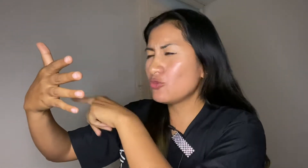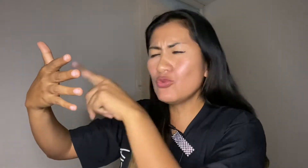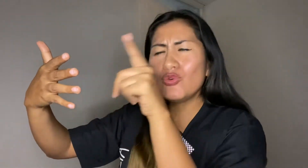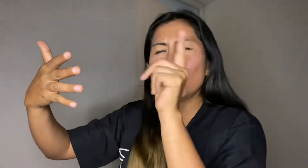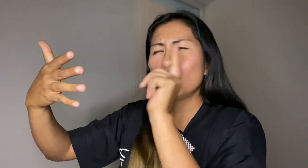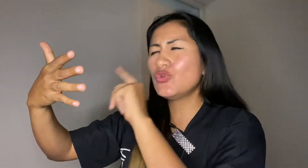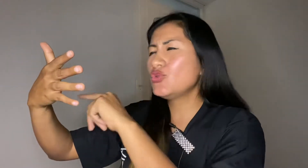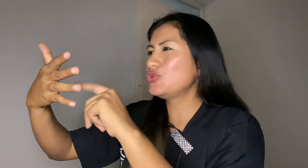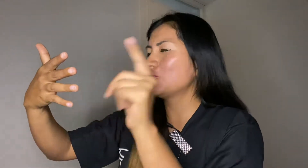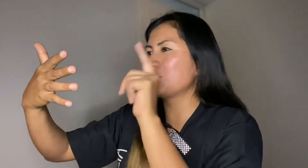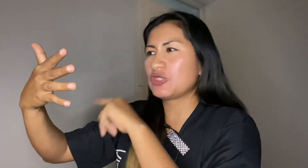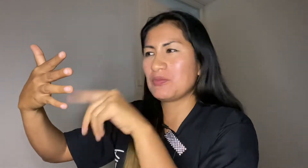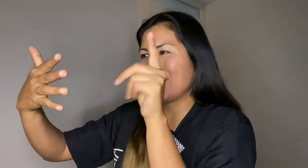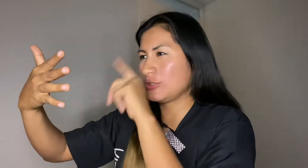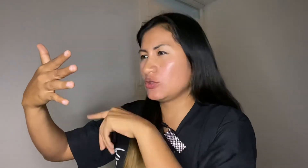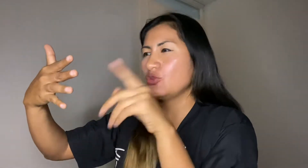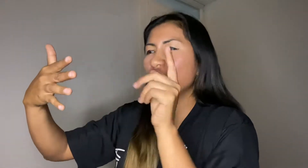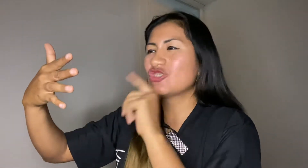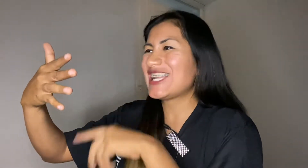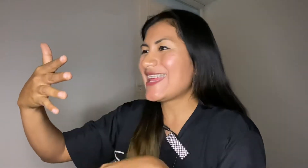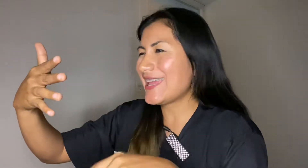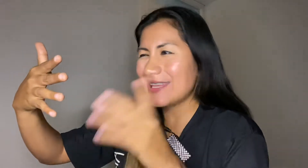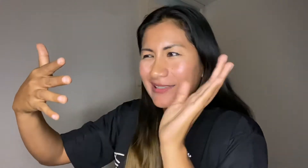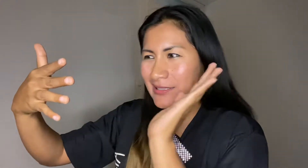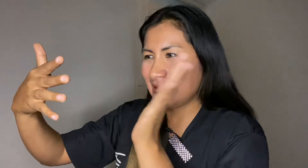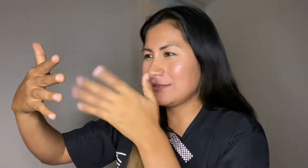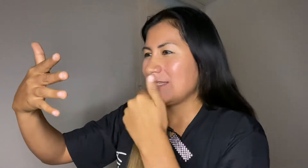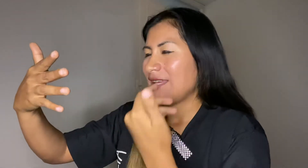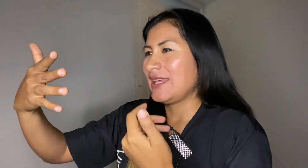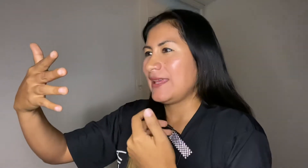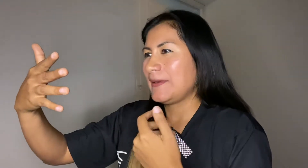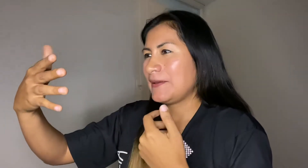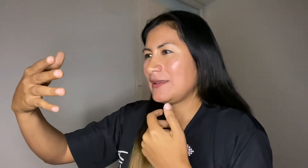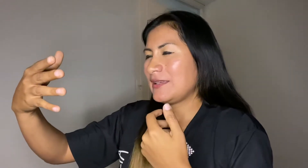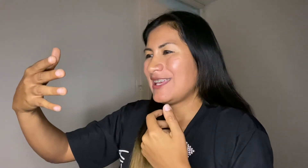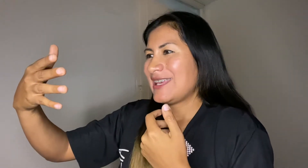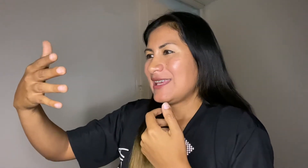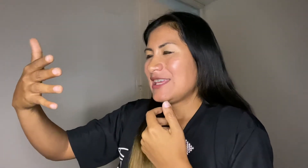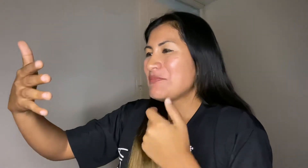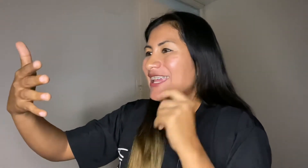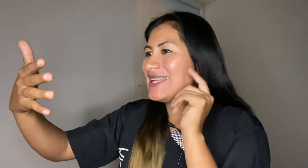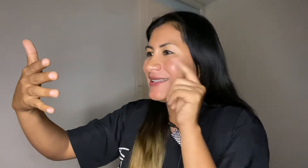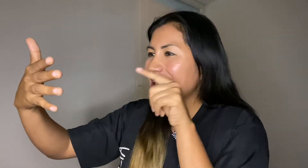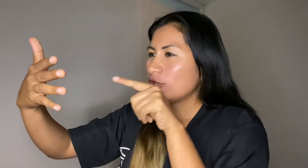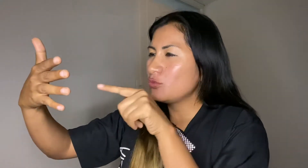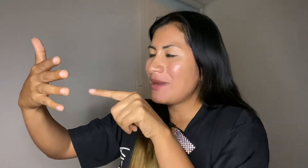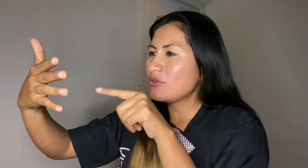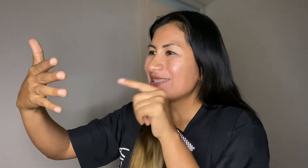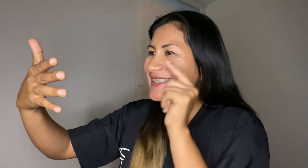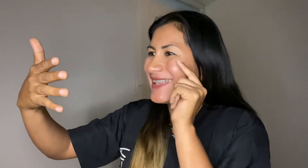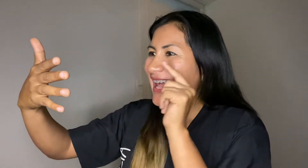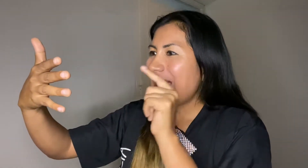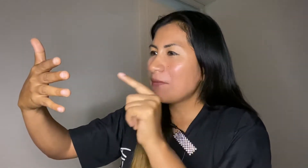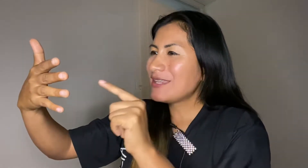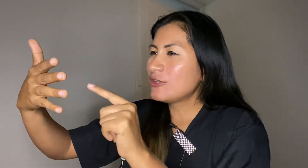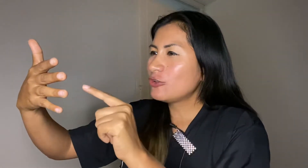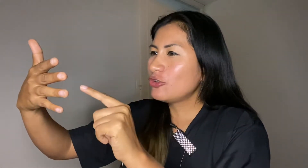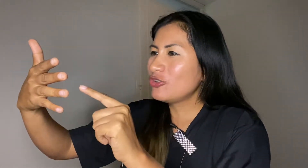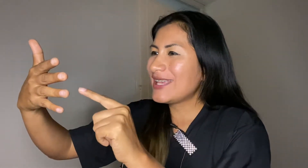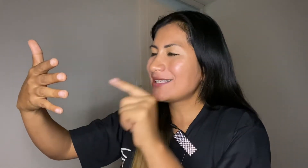muchos prospectos, muchos clientes. Imagínate que tu mano es ese hábito, esa